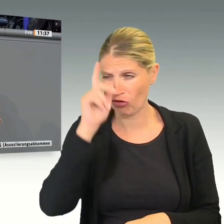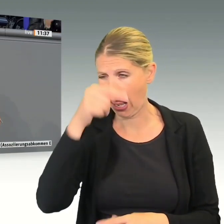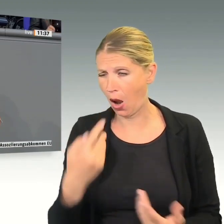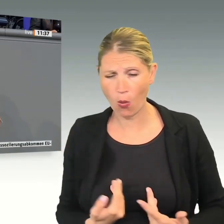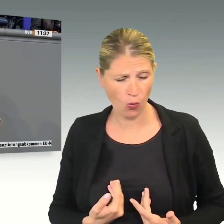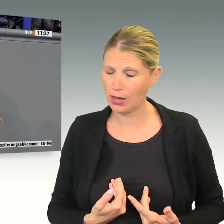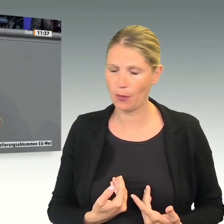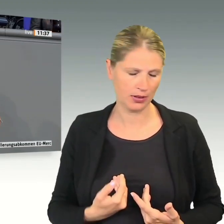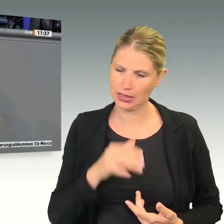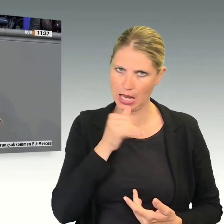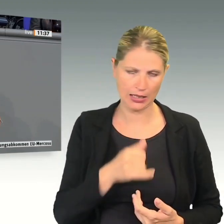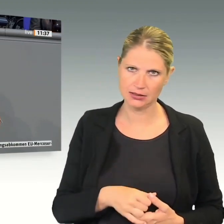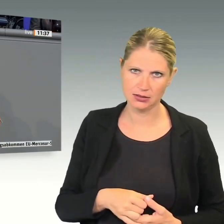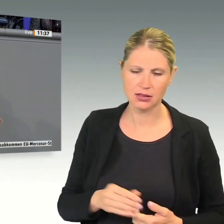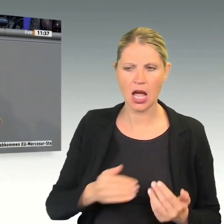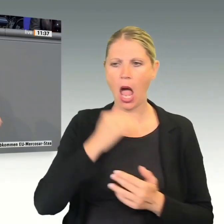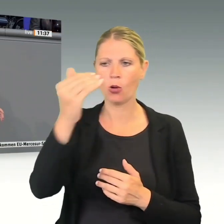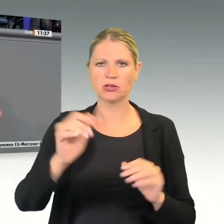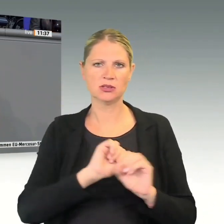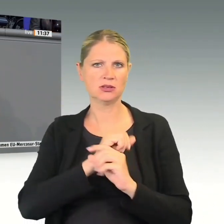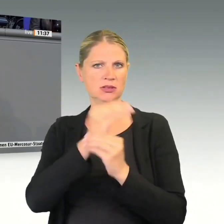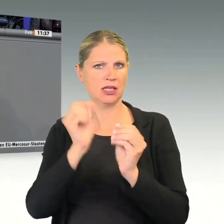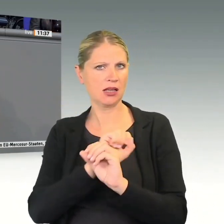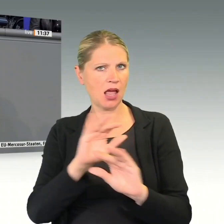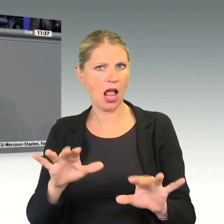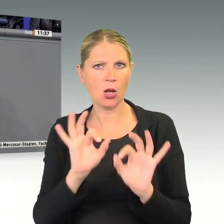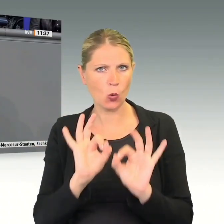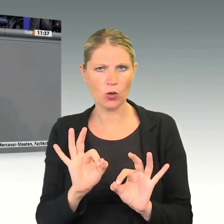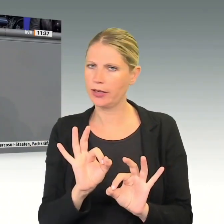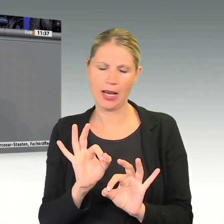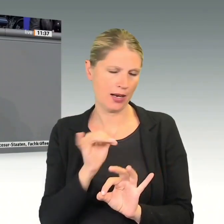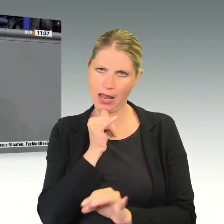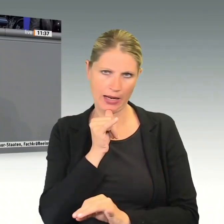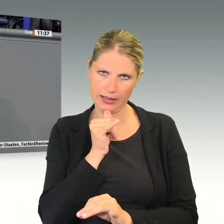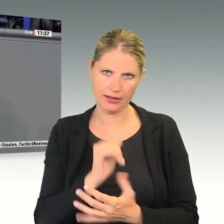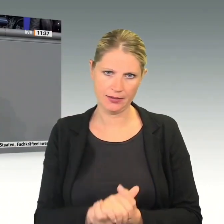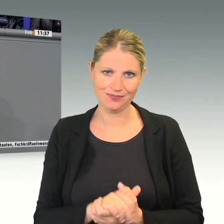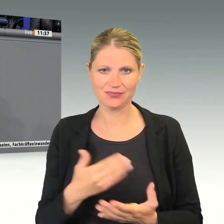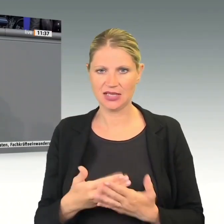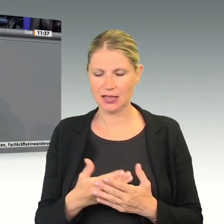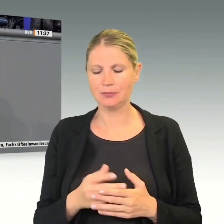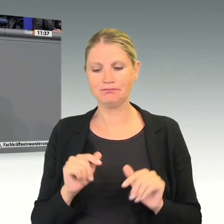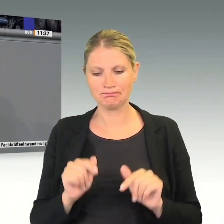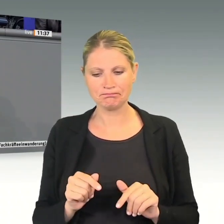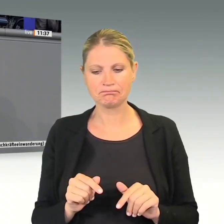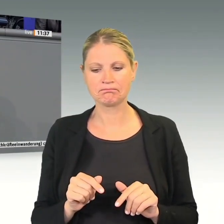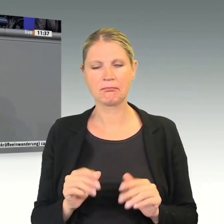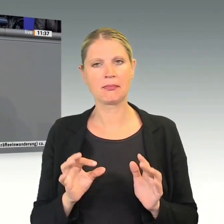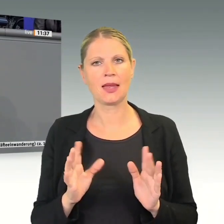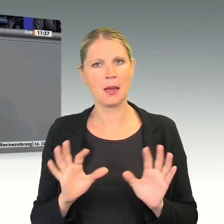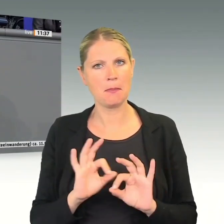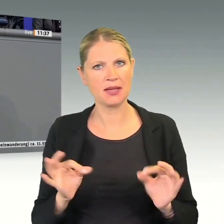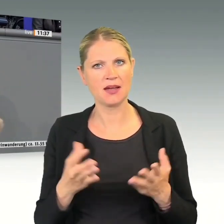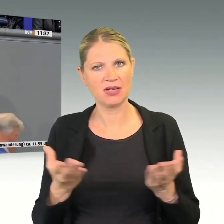gutes Signal nach außen? Ich glaube nein. Also sollten wir uns an der Stelle doch zusammenraufen und die